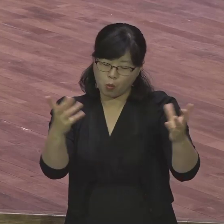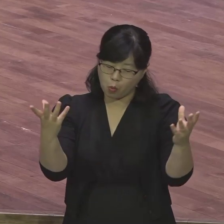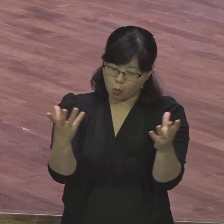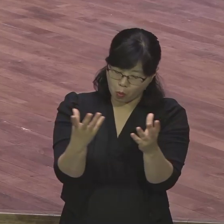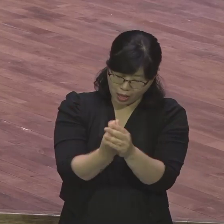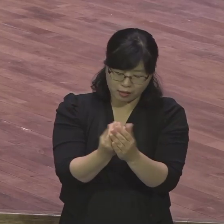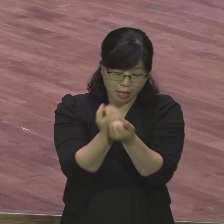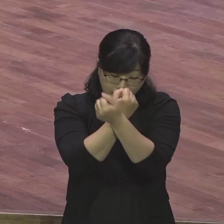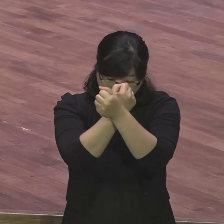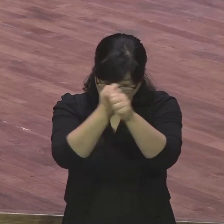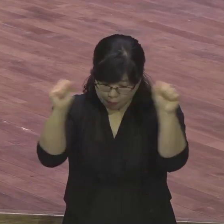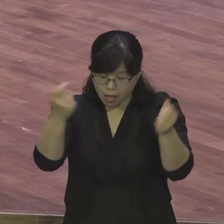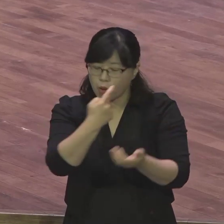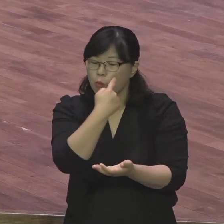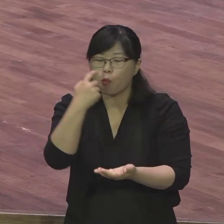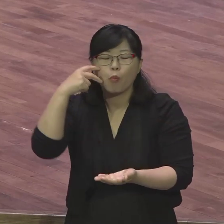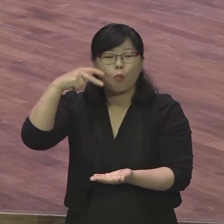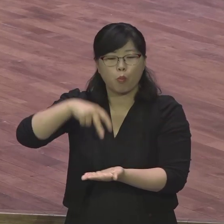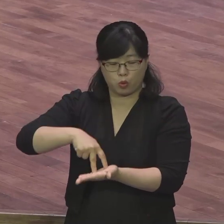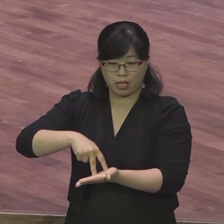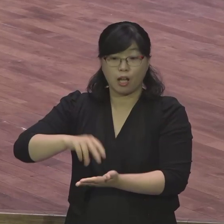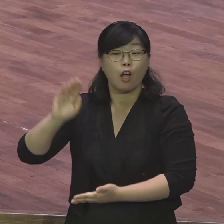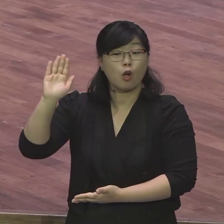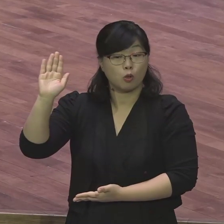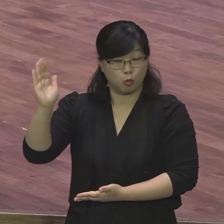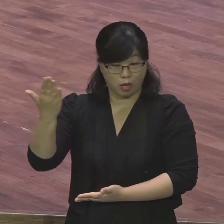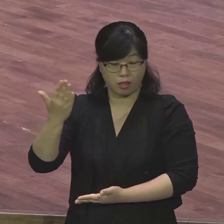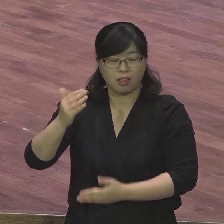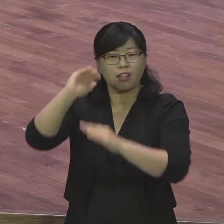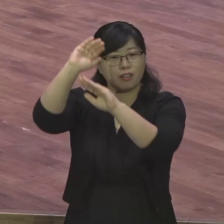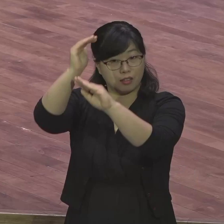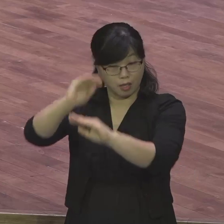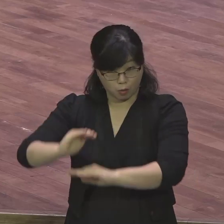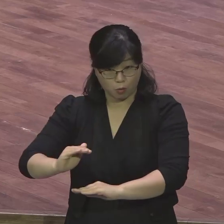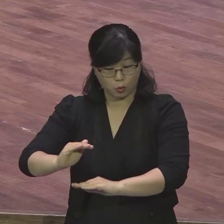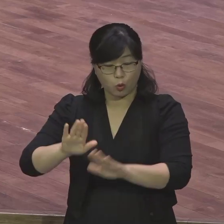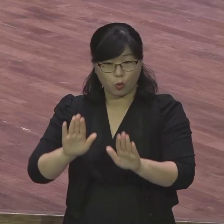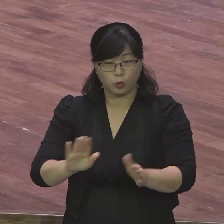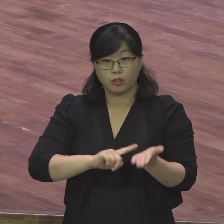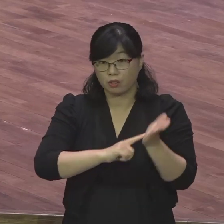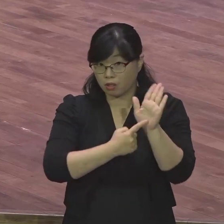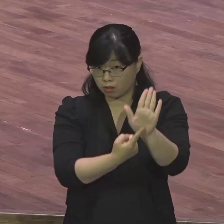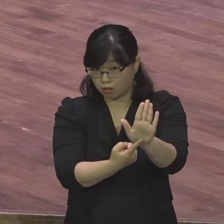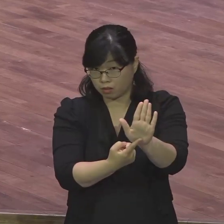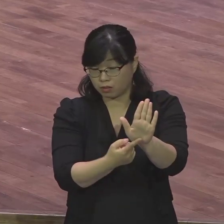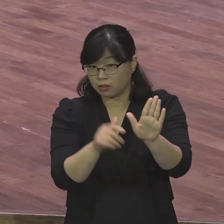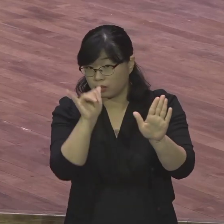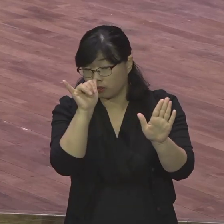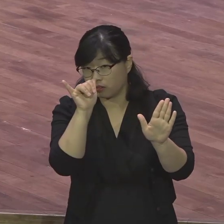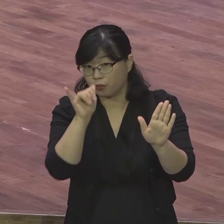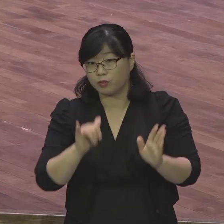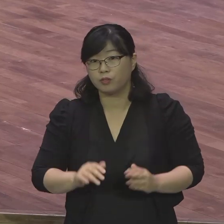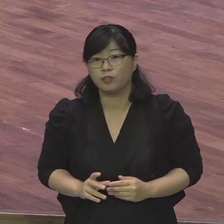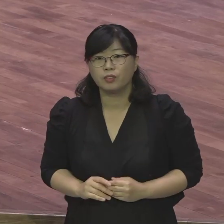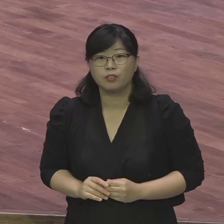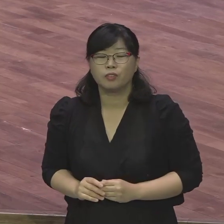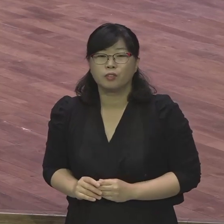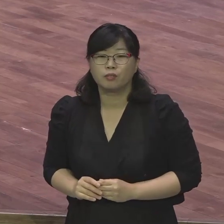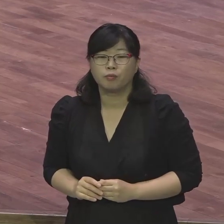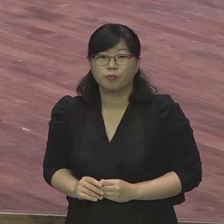보장되었다. 라는 사실을 다양한 각도로 강조를 하고 있어요. 특히